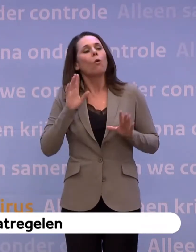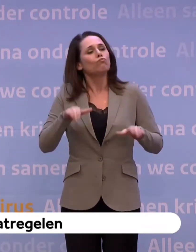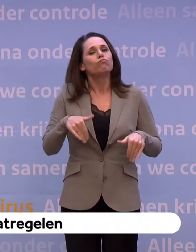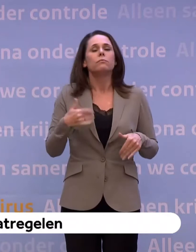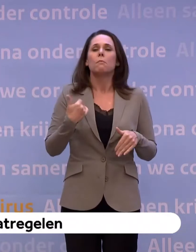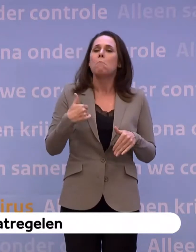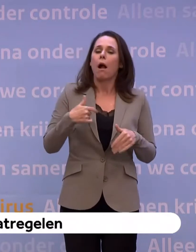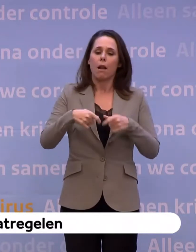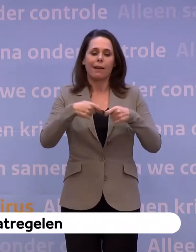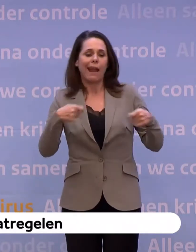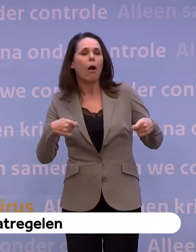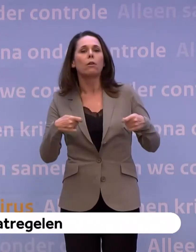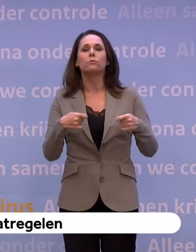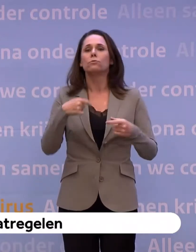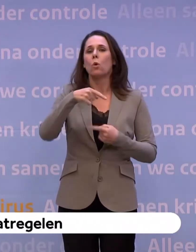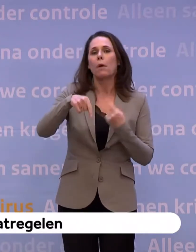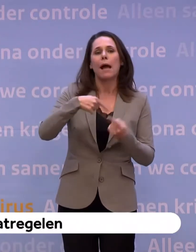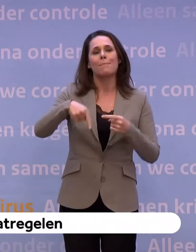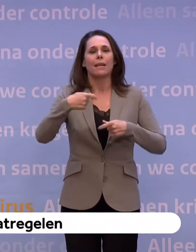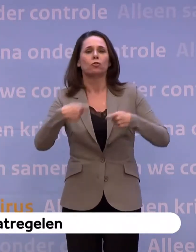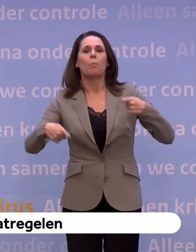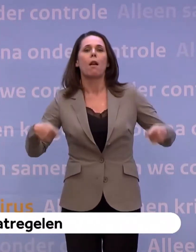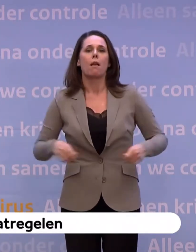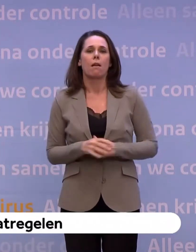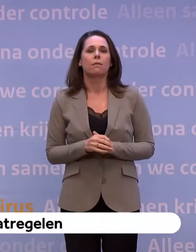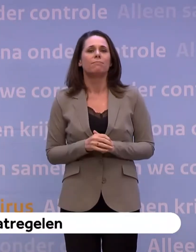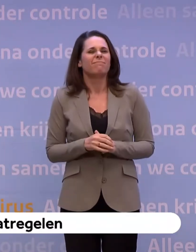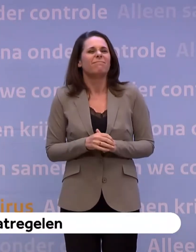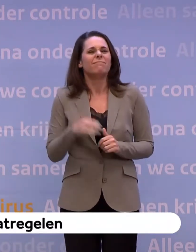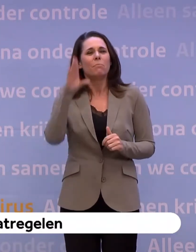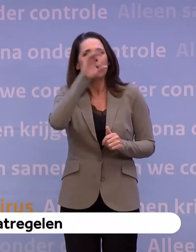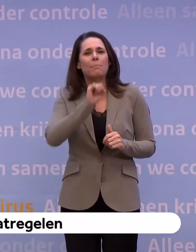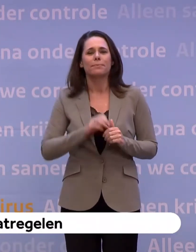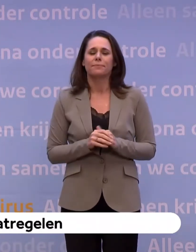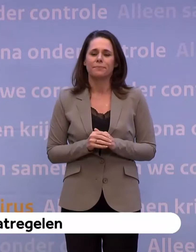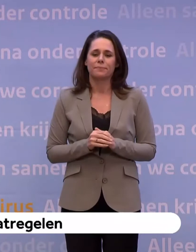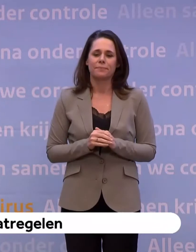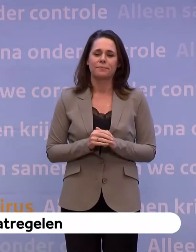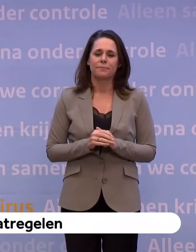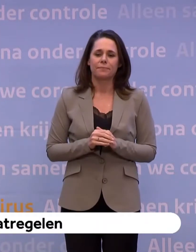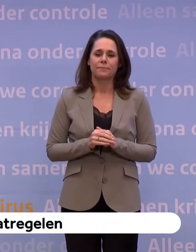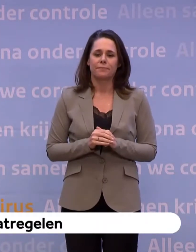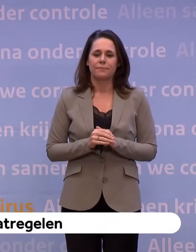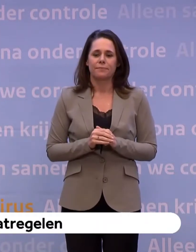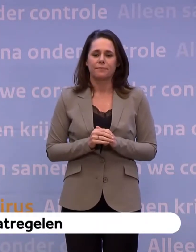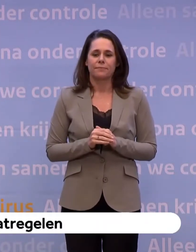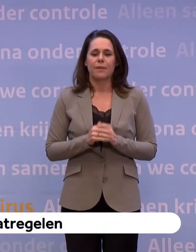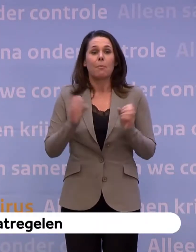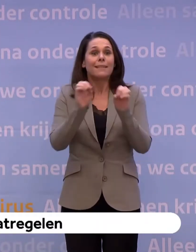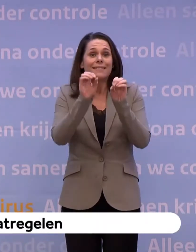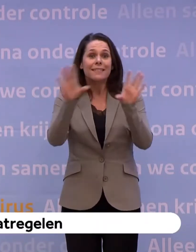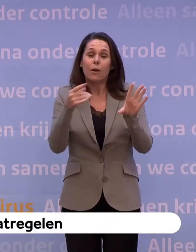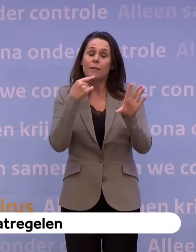losser met alle regels kunnen omgaan. En op zich snap ik dat, maar laat ik wel heel duidelijk zeggen, een grotere